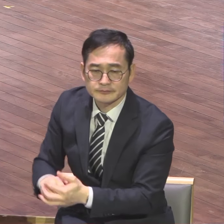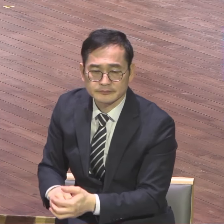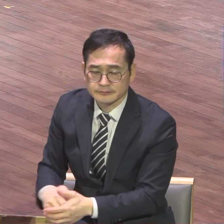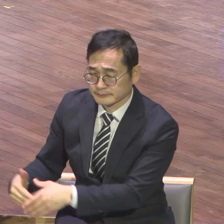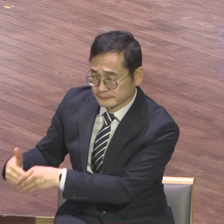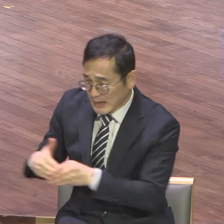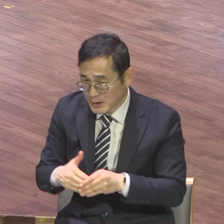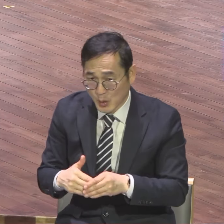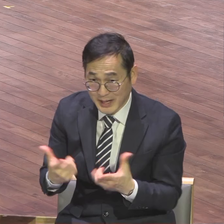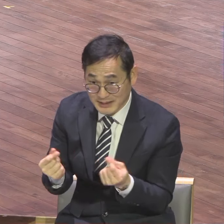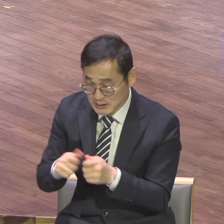없을 겁니까